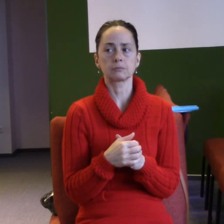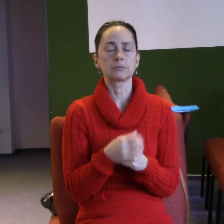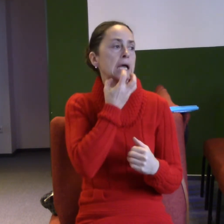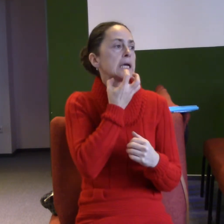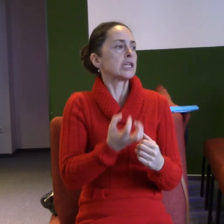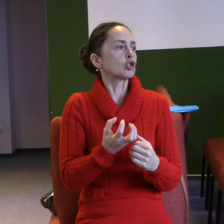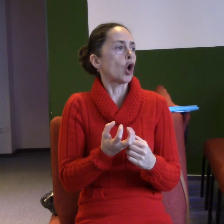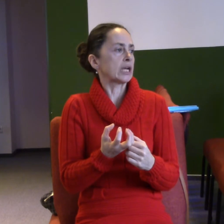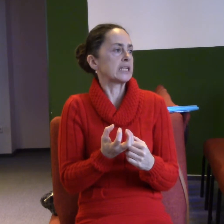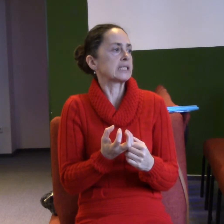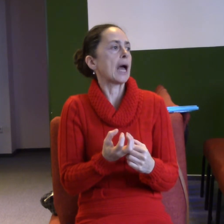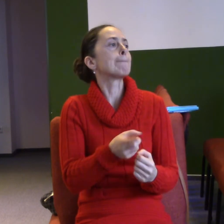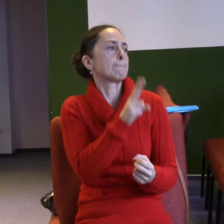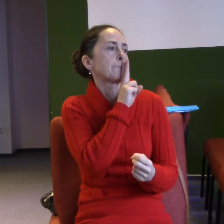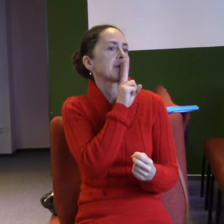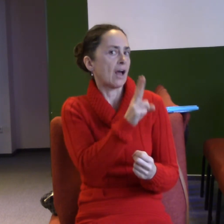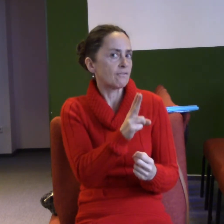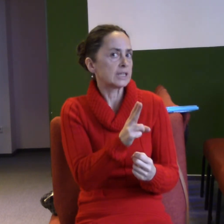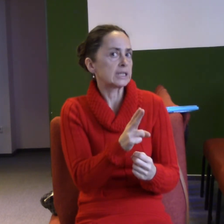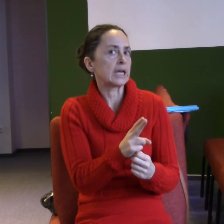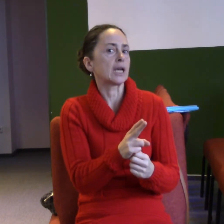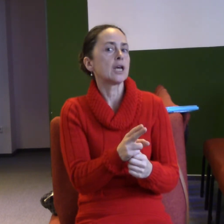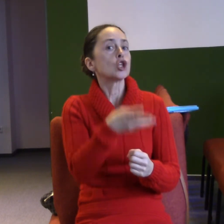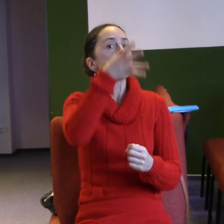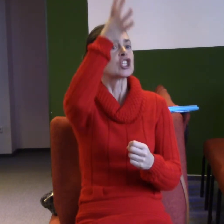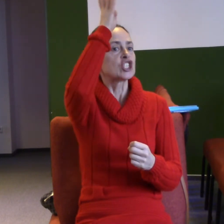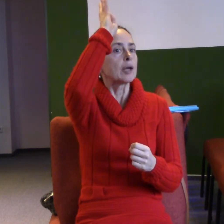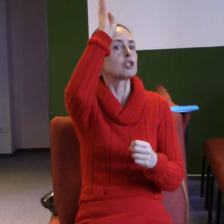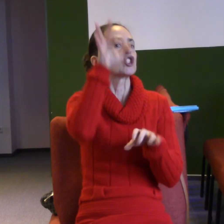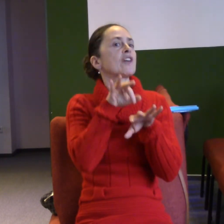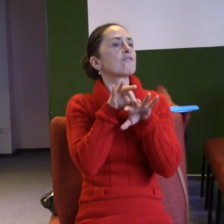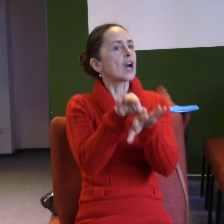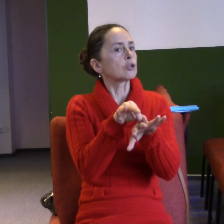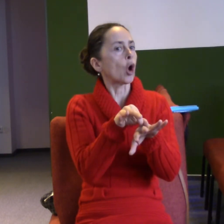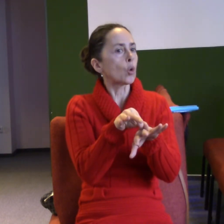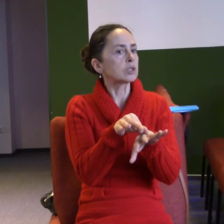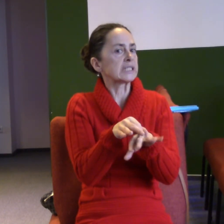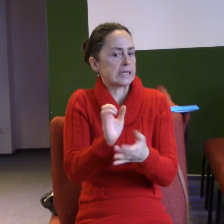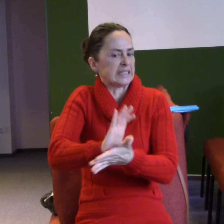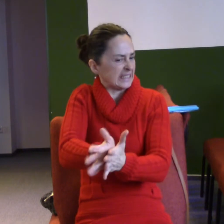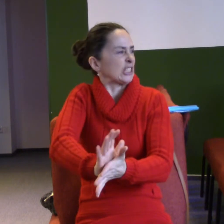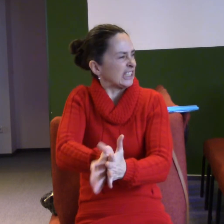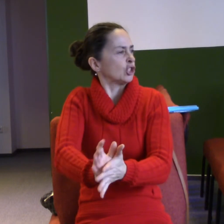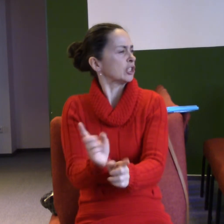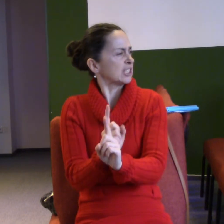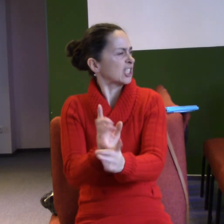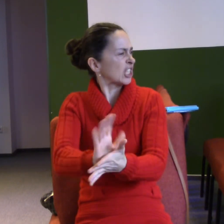že si někteří římští státnici dělali starosti a říkali, že neví, jak to mají dělat, že když naženou